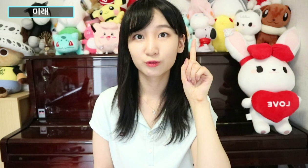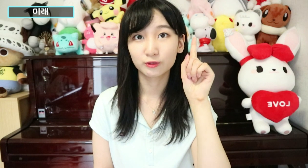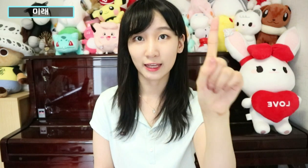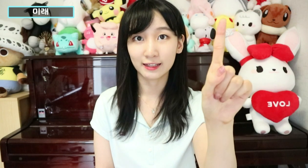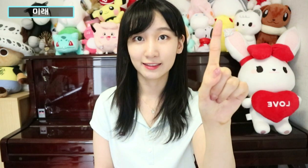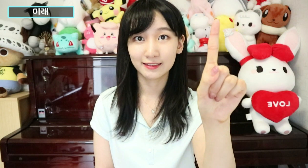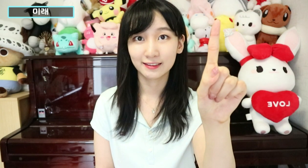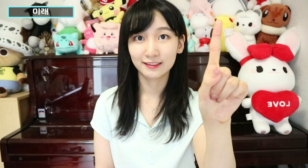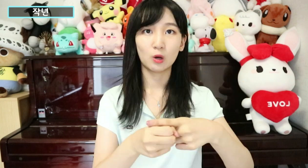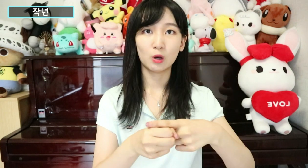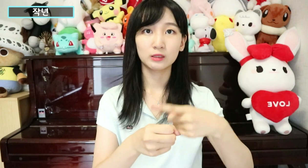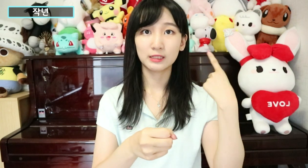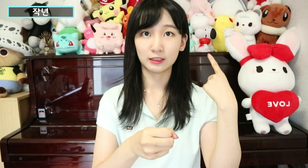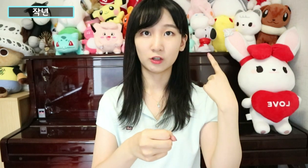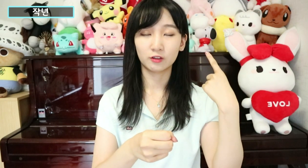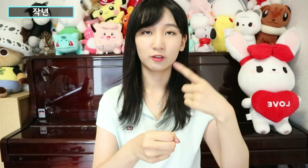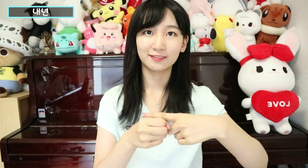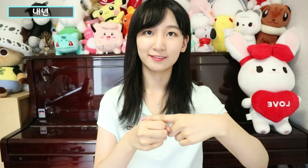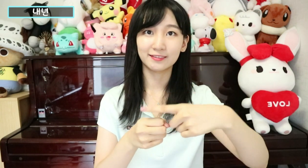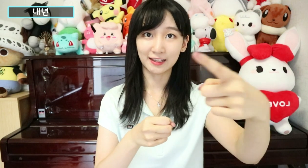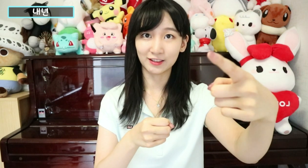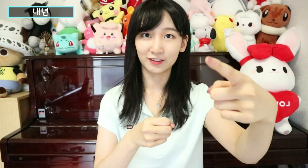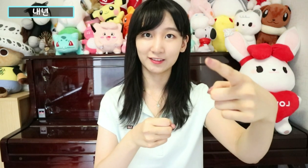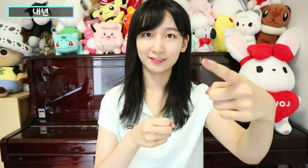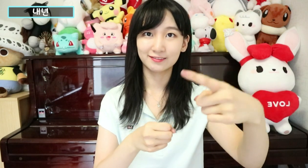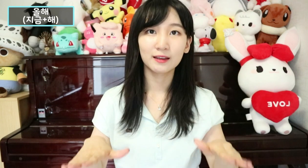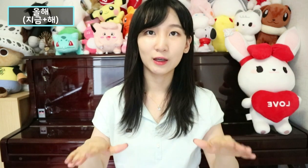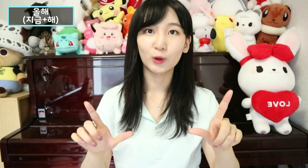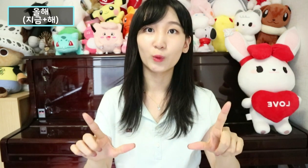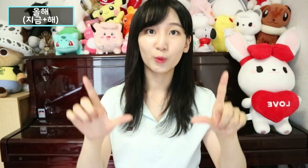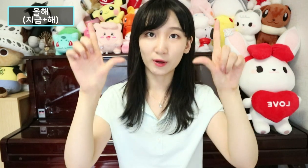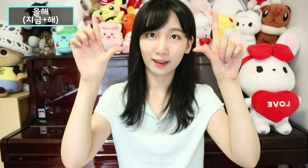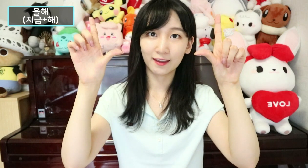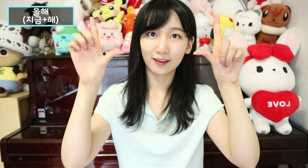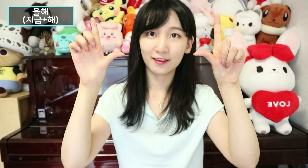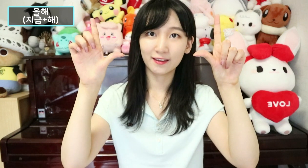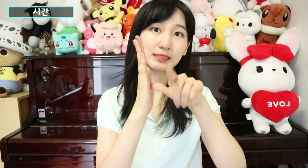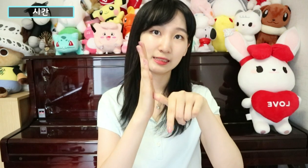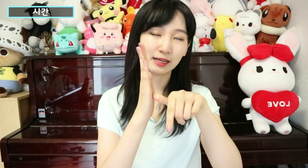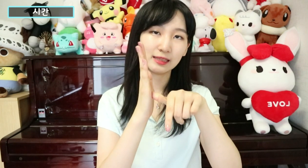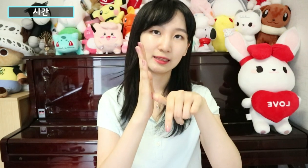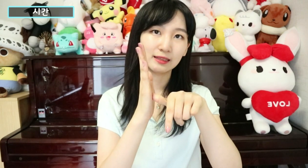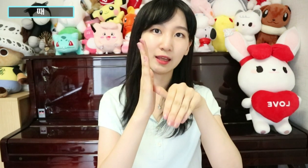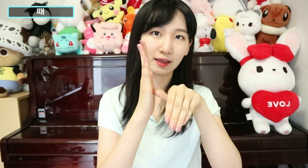내일. 작년. 내년. 올해. 시간. 때.